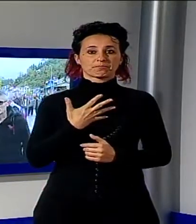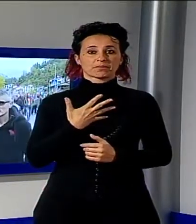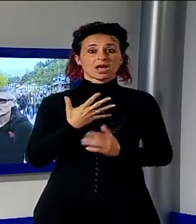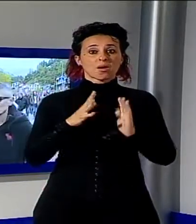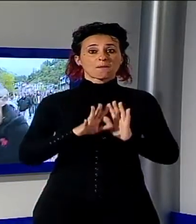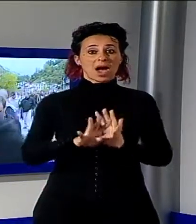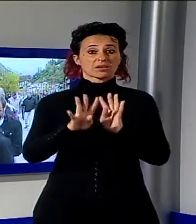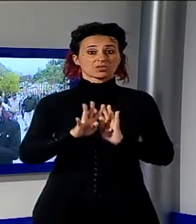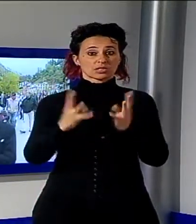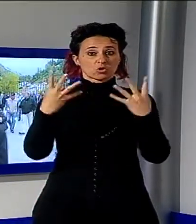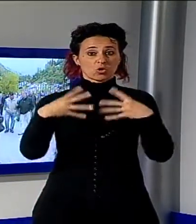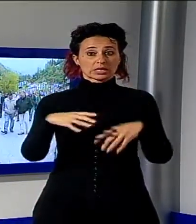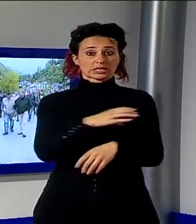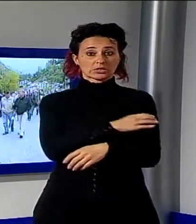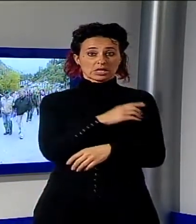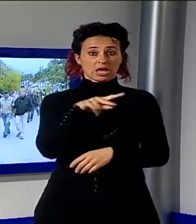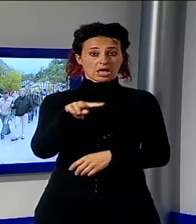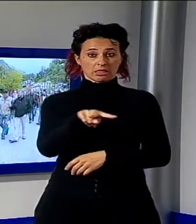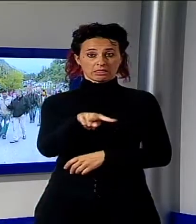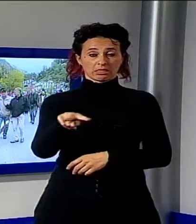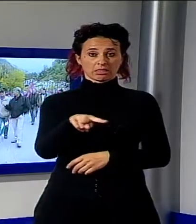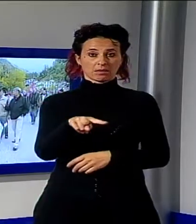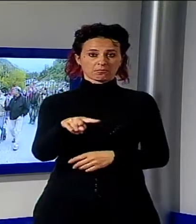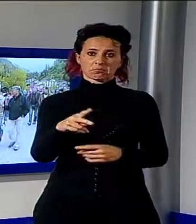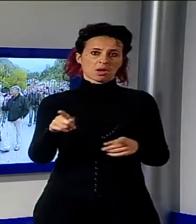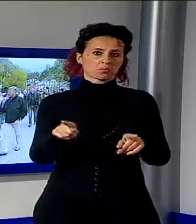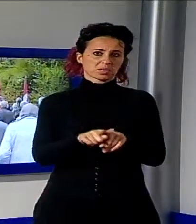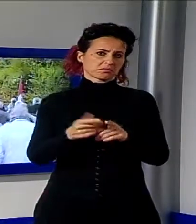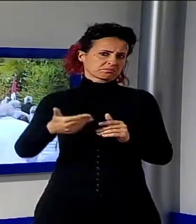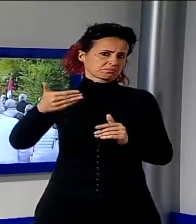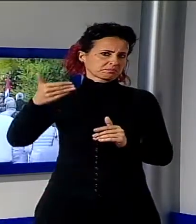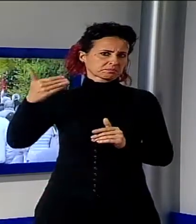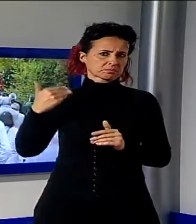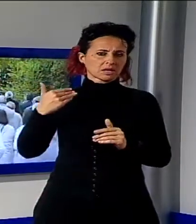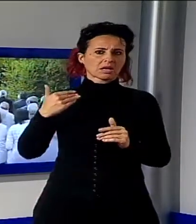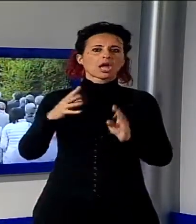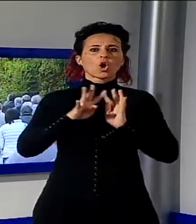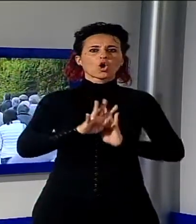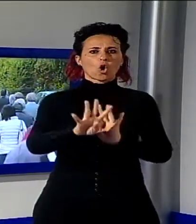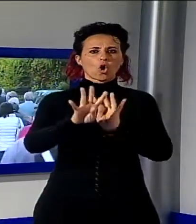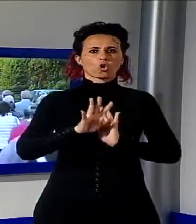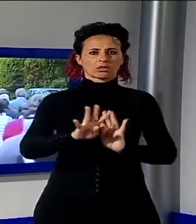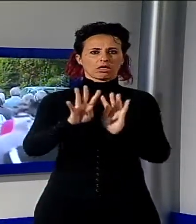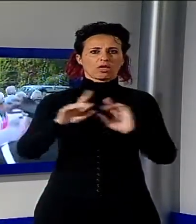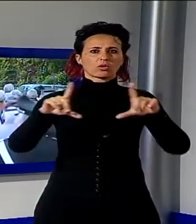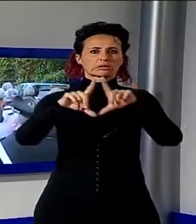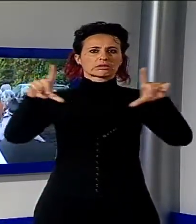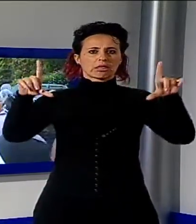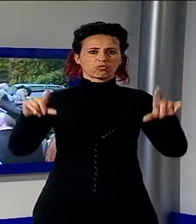sindacati si è svolta secondo tradizione. Il corteo con bandiere e striscioni ha percorso le vie del centro, fermandosi per la posa delle